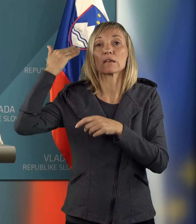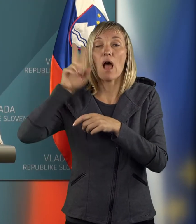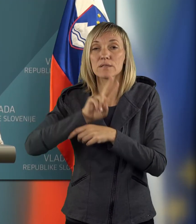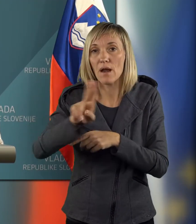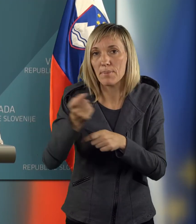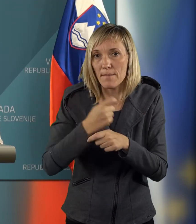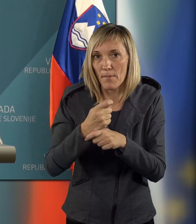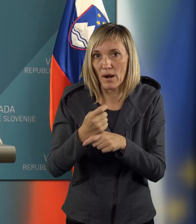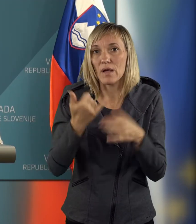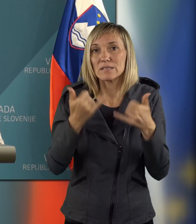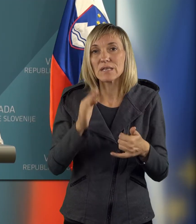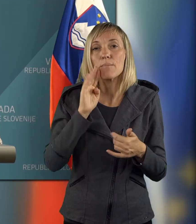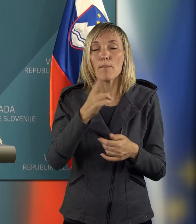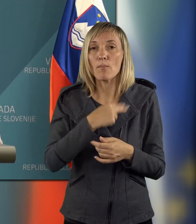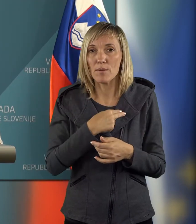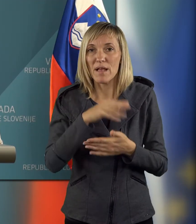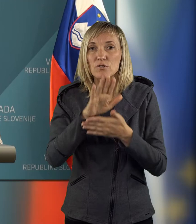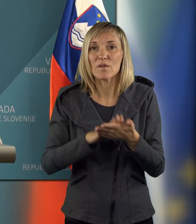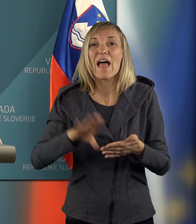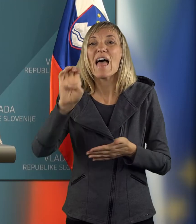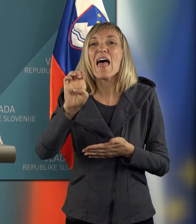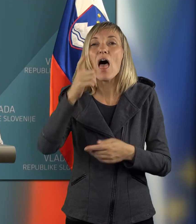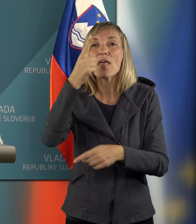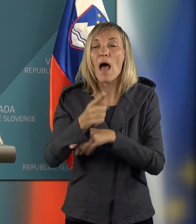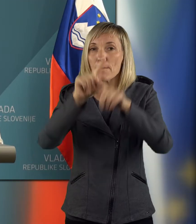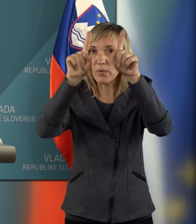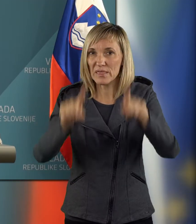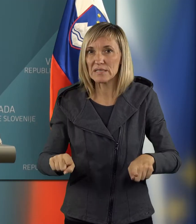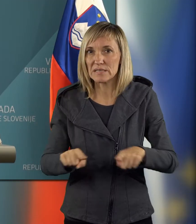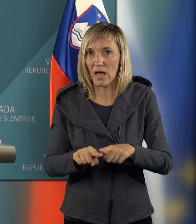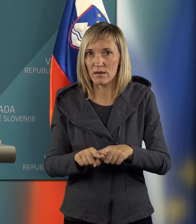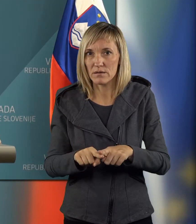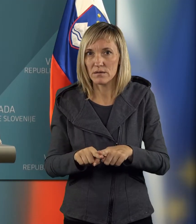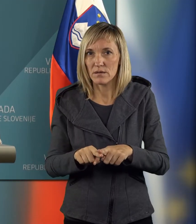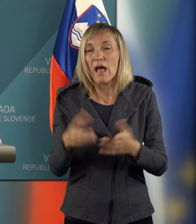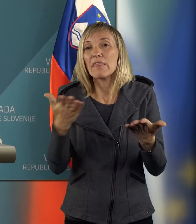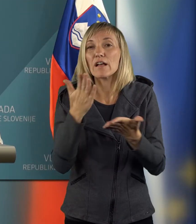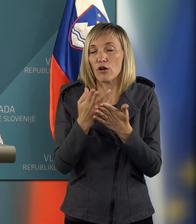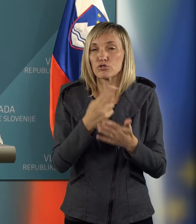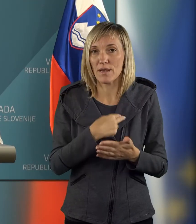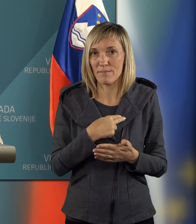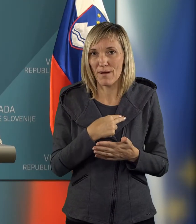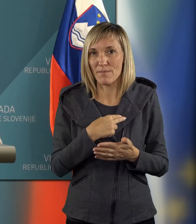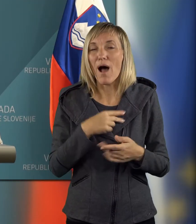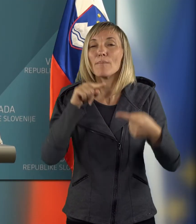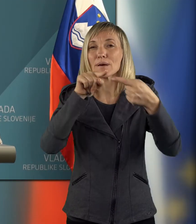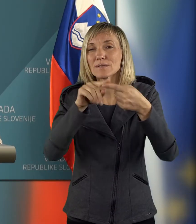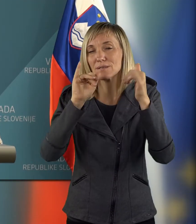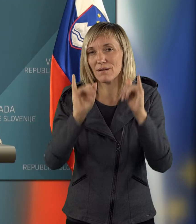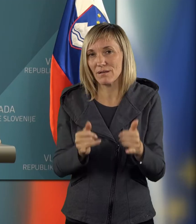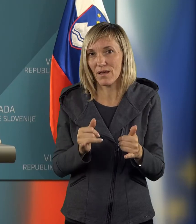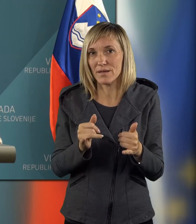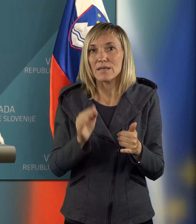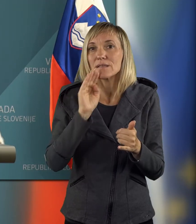zanaprej. Zdaj pa bomo imeli z uvedbo ena potnice, nekaj tega že imamo, ampak cilj je,